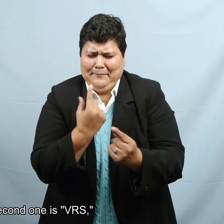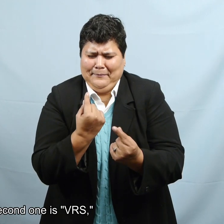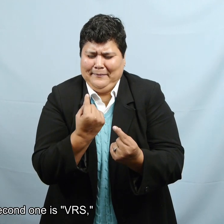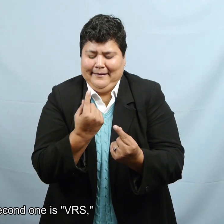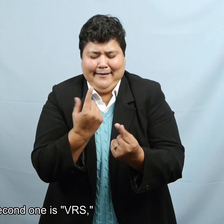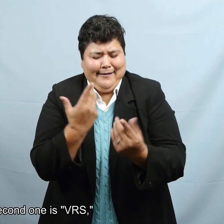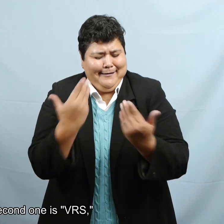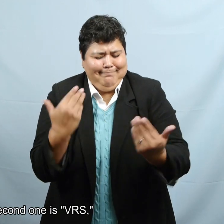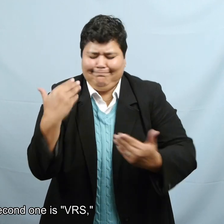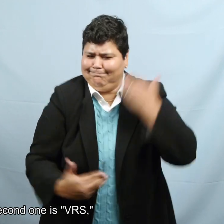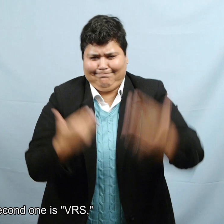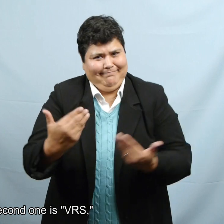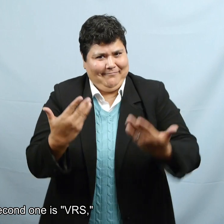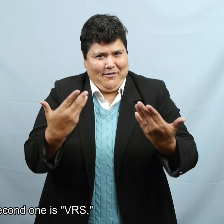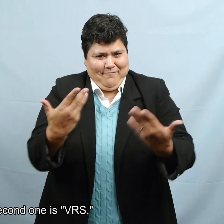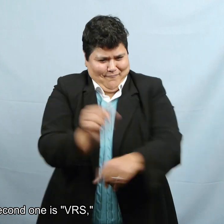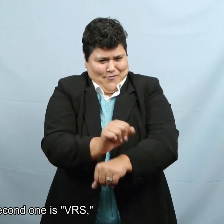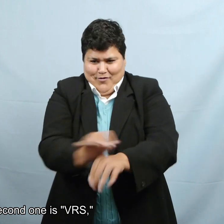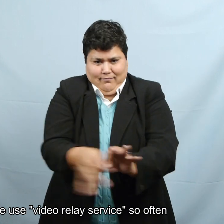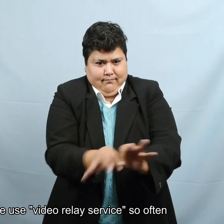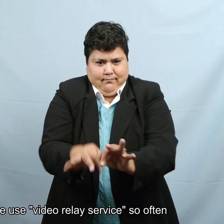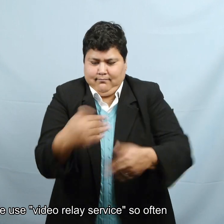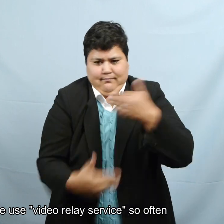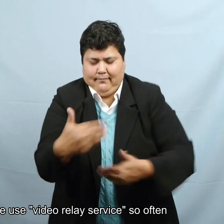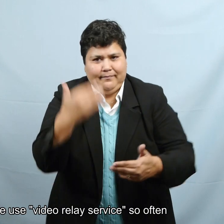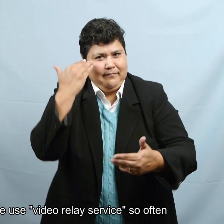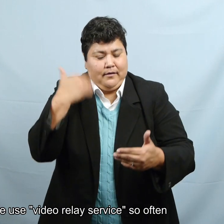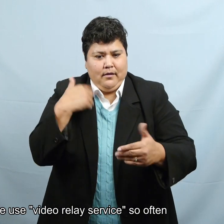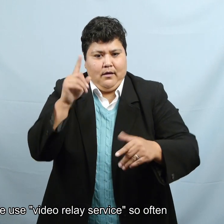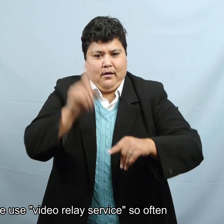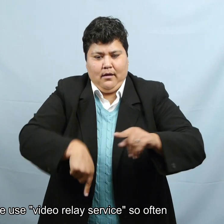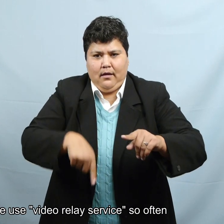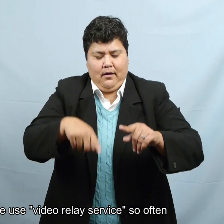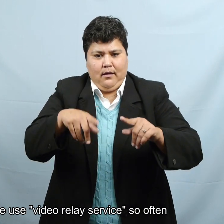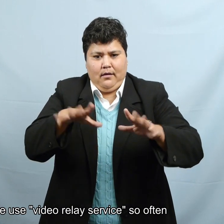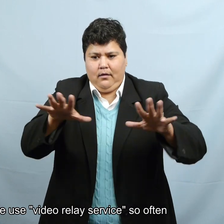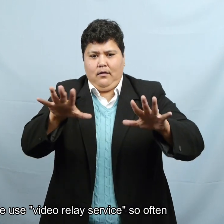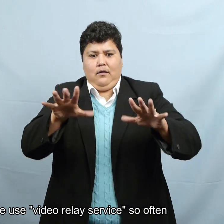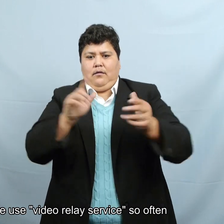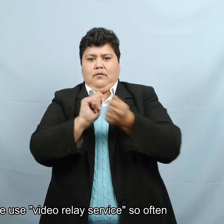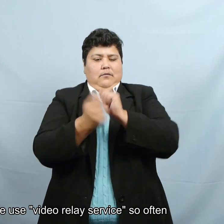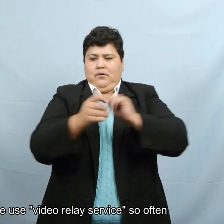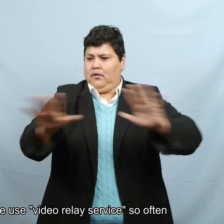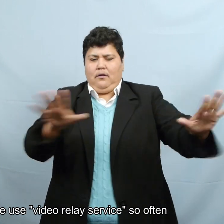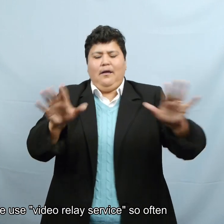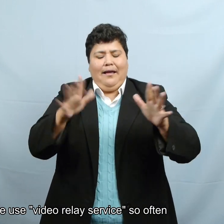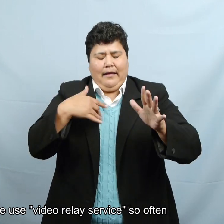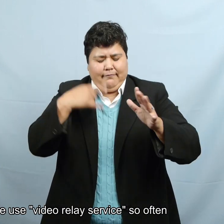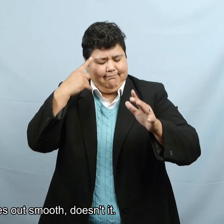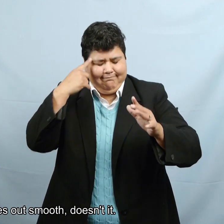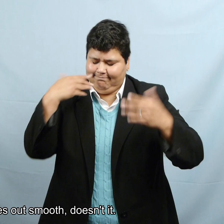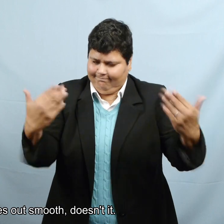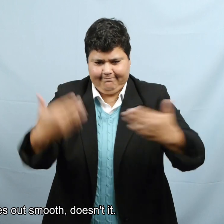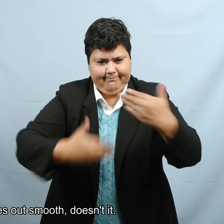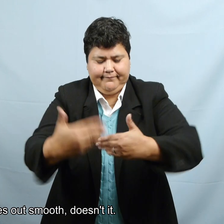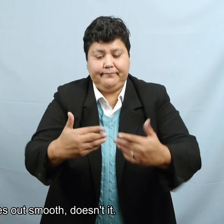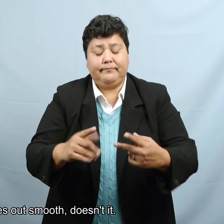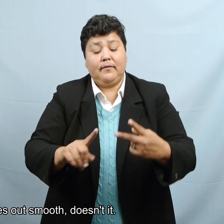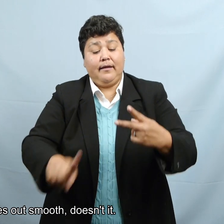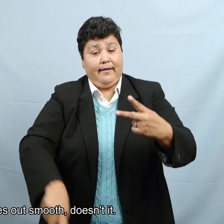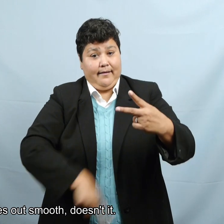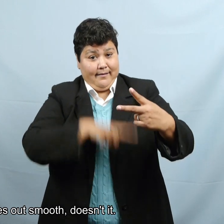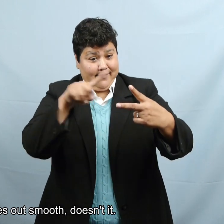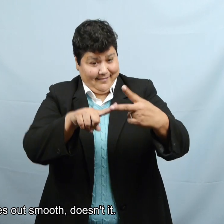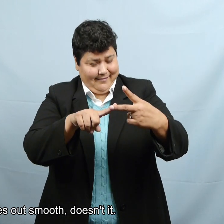La segunda es VRS. Porque en el inglés, Video Relay Service. Lo utilizamos tan a menudo